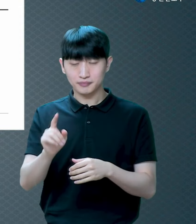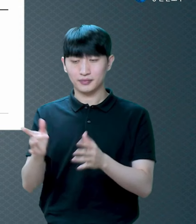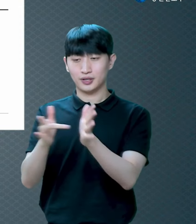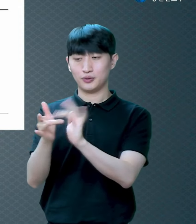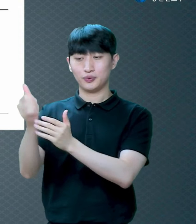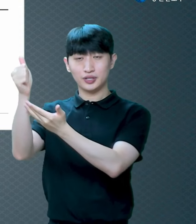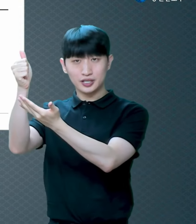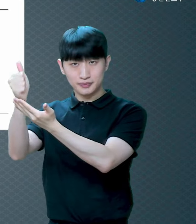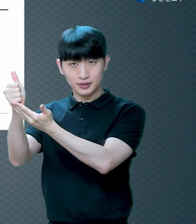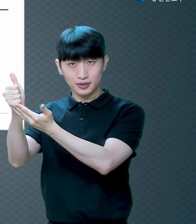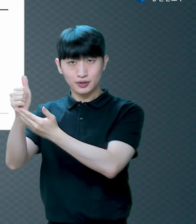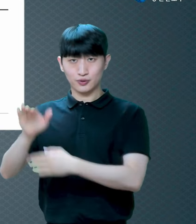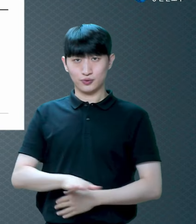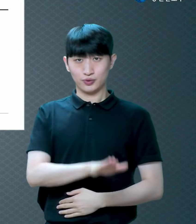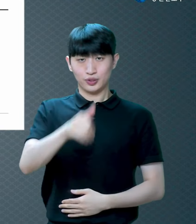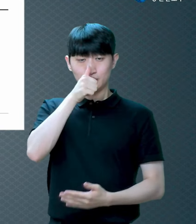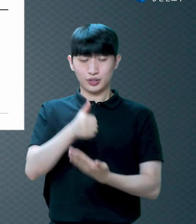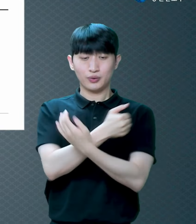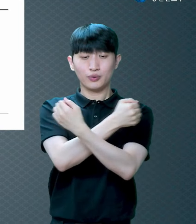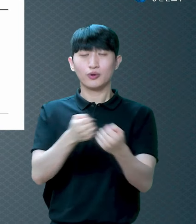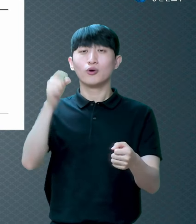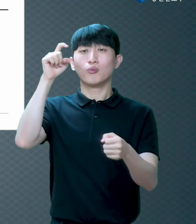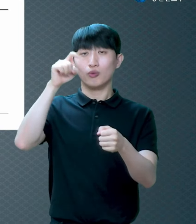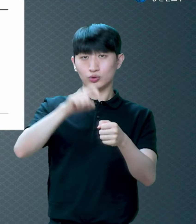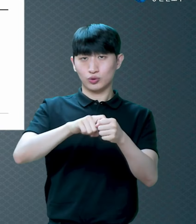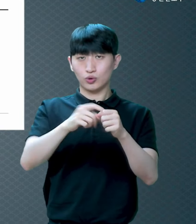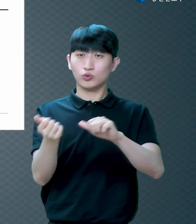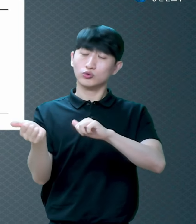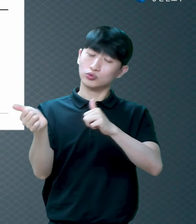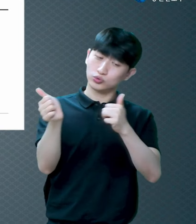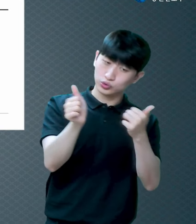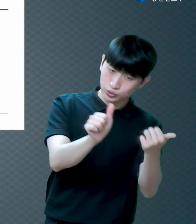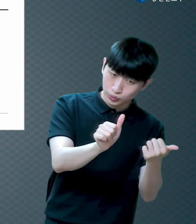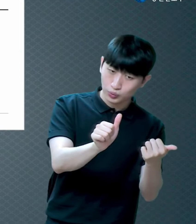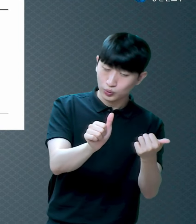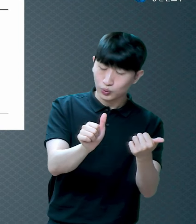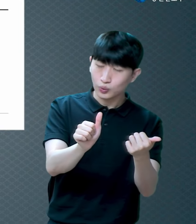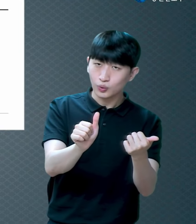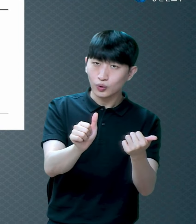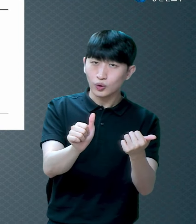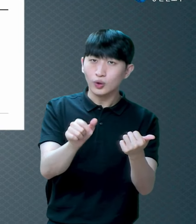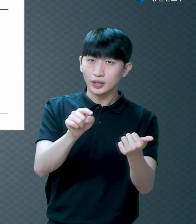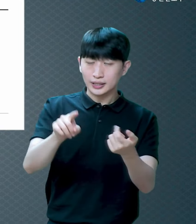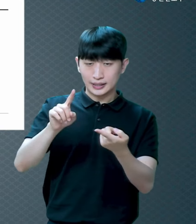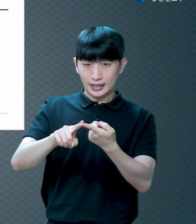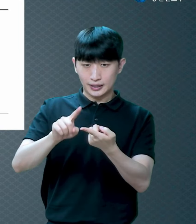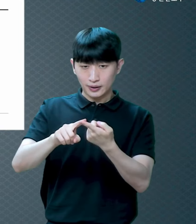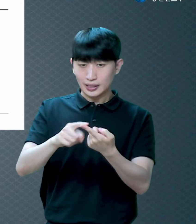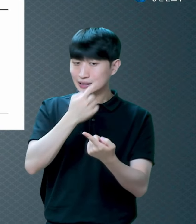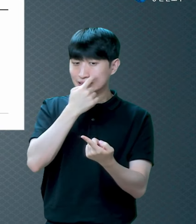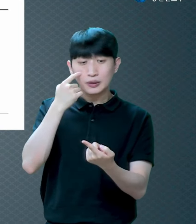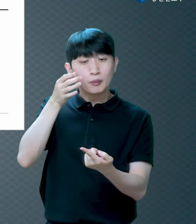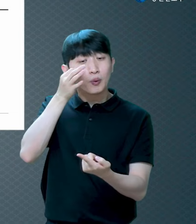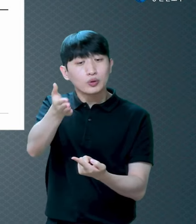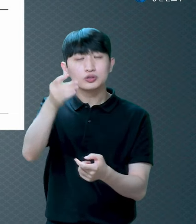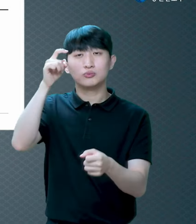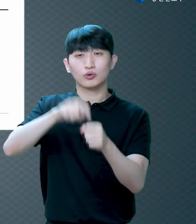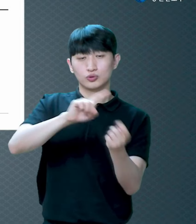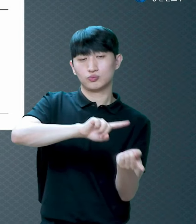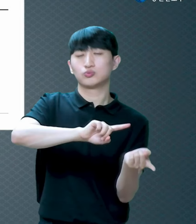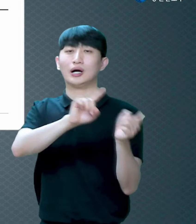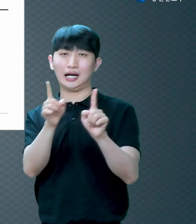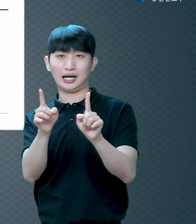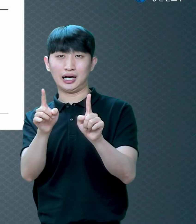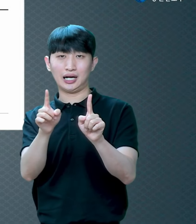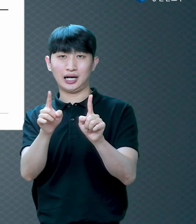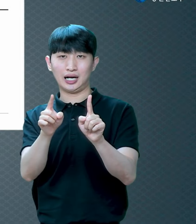용서하려고 죽으셨고 증거하려고 다시 살아나셨다 이걸 줄여서 두 글자로